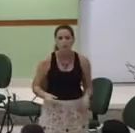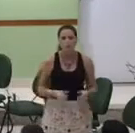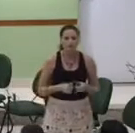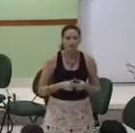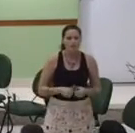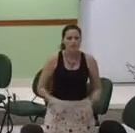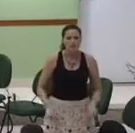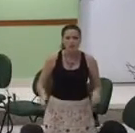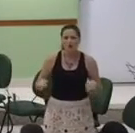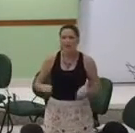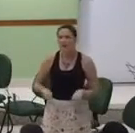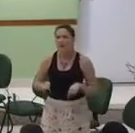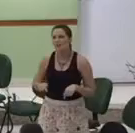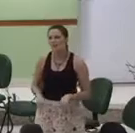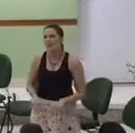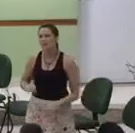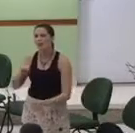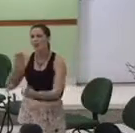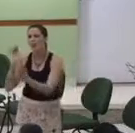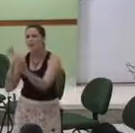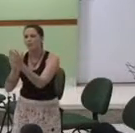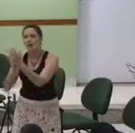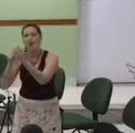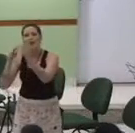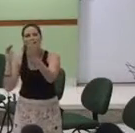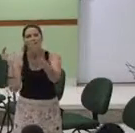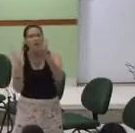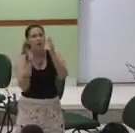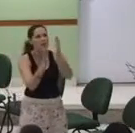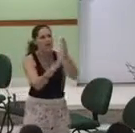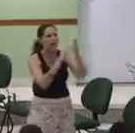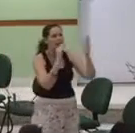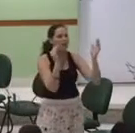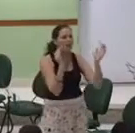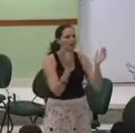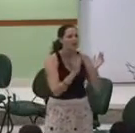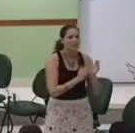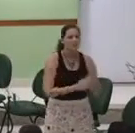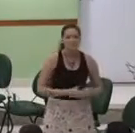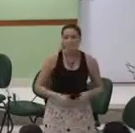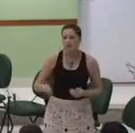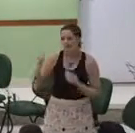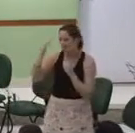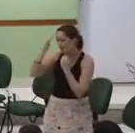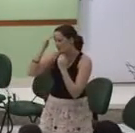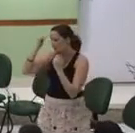Estou aqui pra louvar Te agradeço